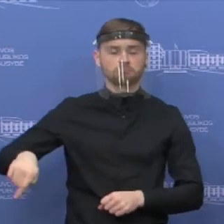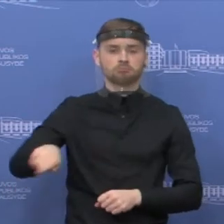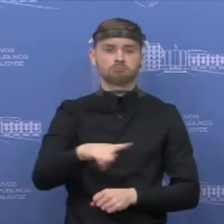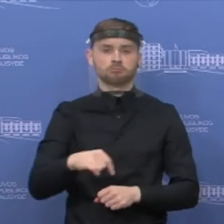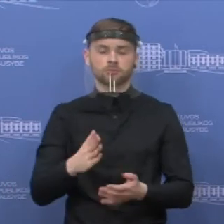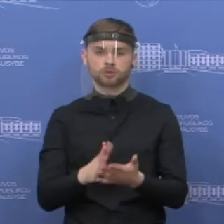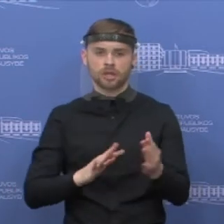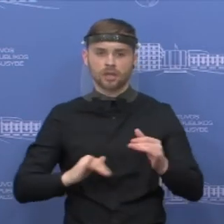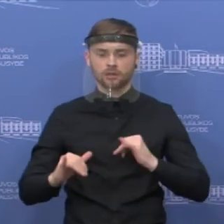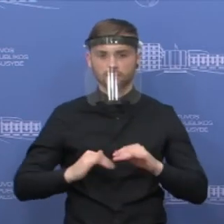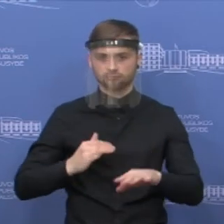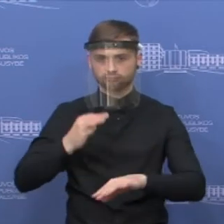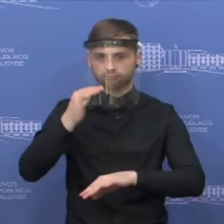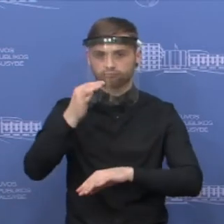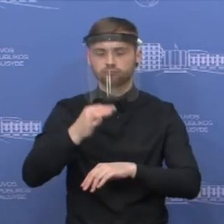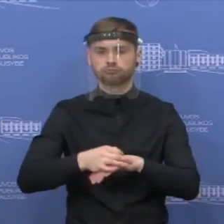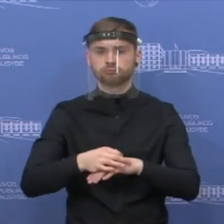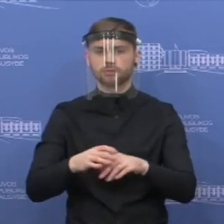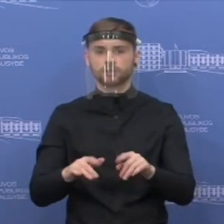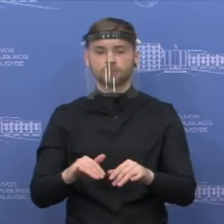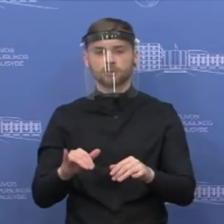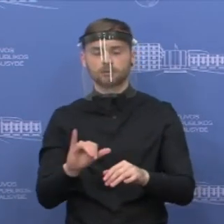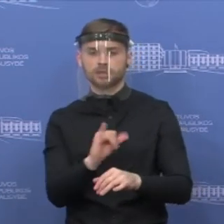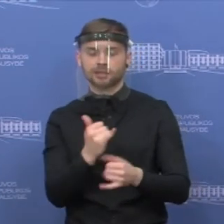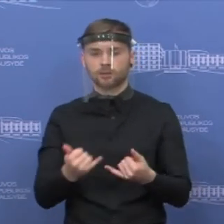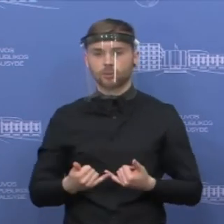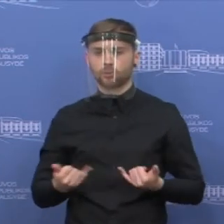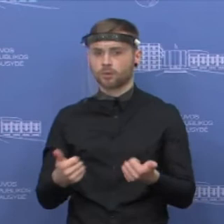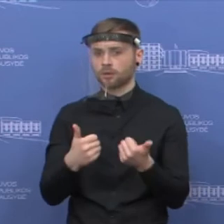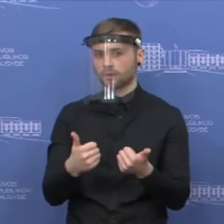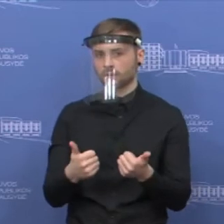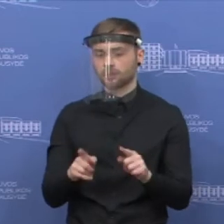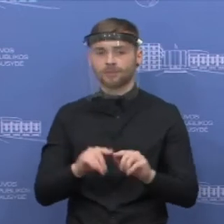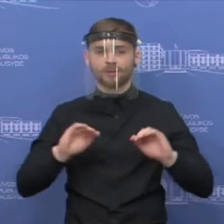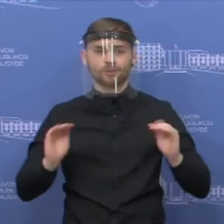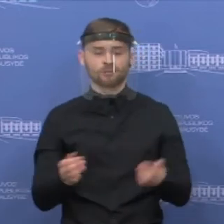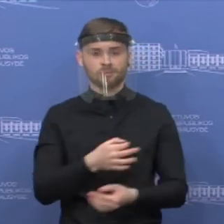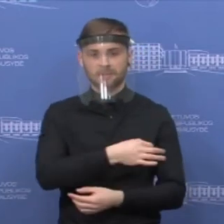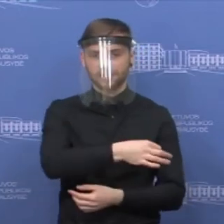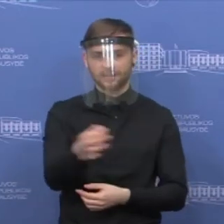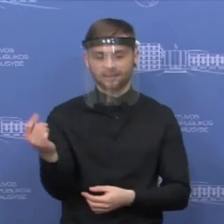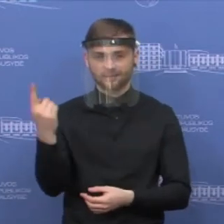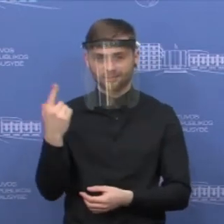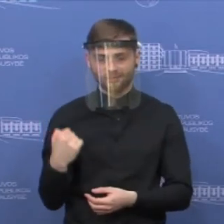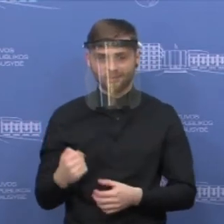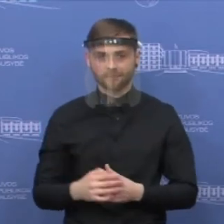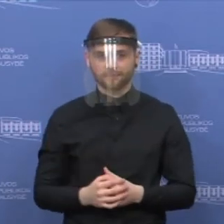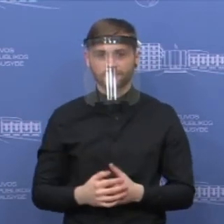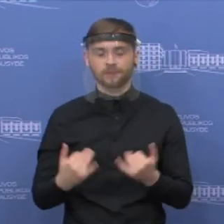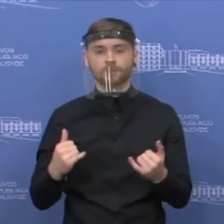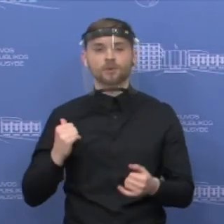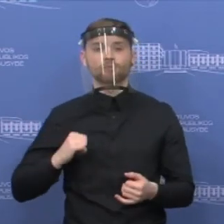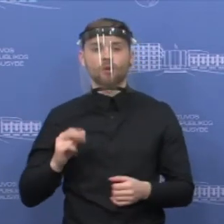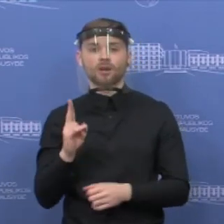atsakingi ir pakankamai gerai prūpinti. Labai trumpai noriu pasakyti, kad mes šiuo metu susirgusio